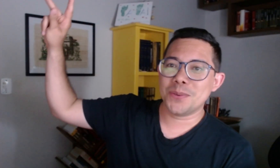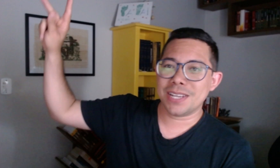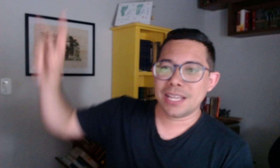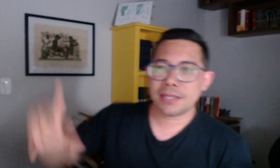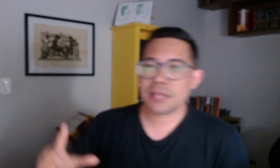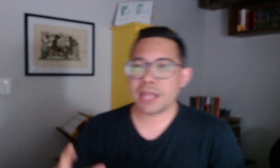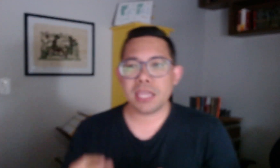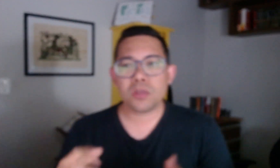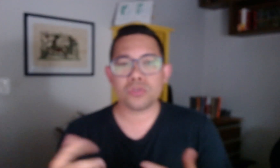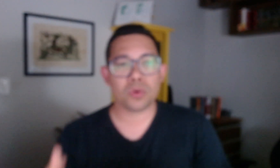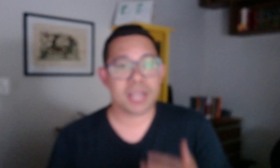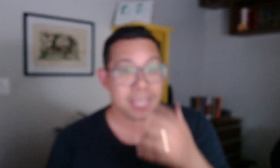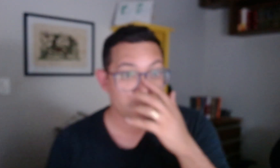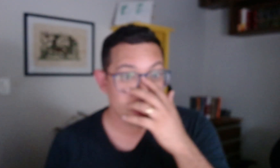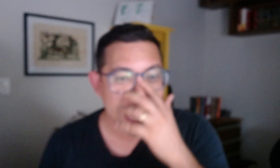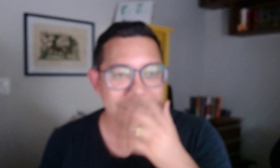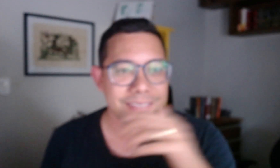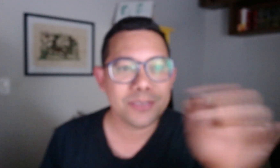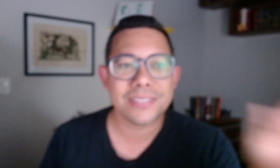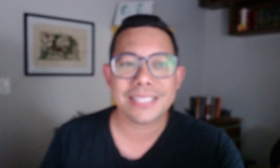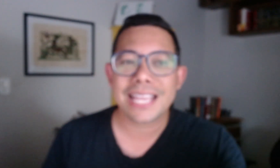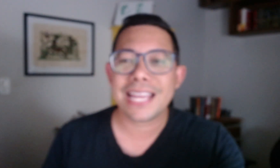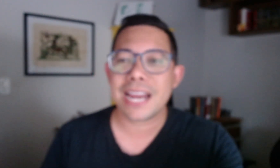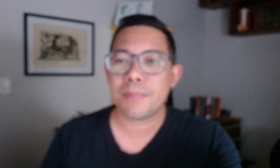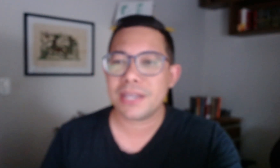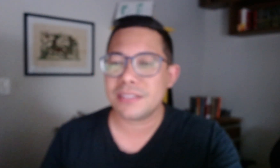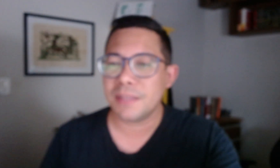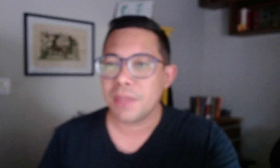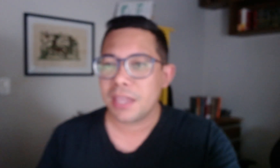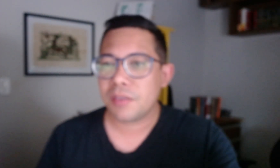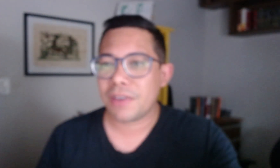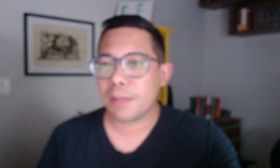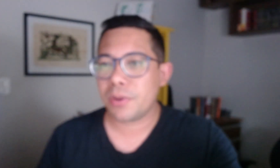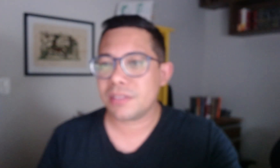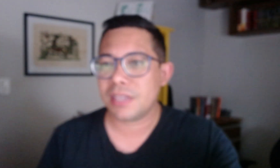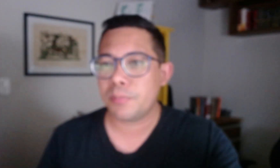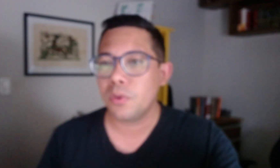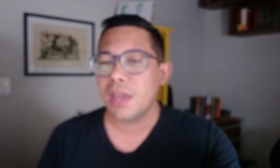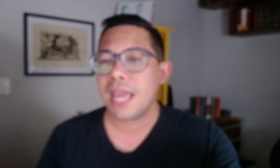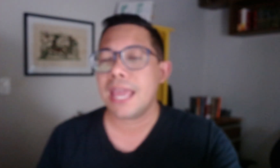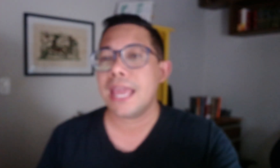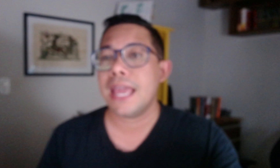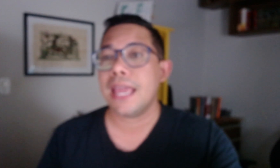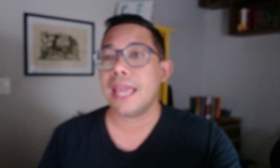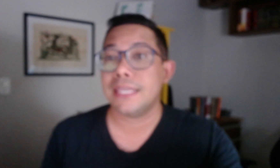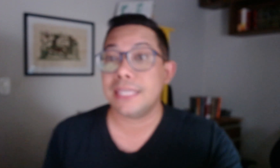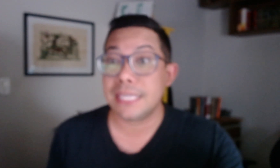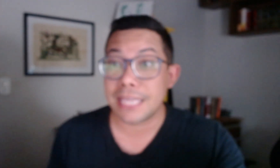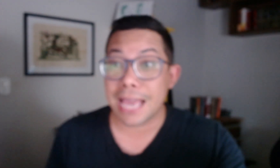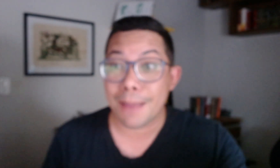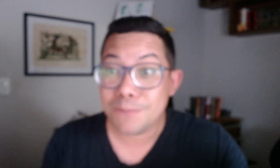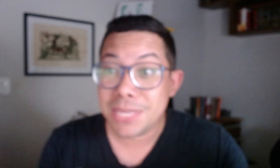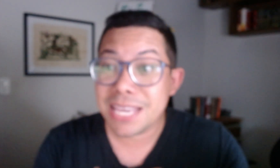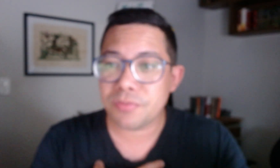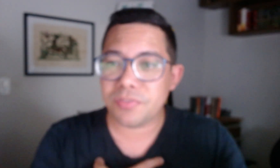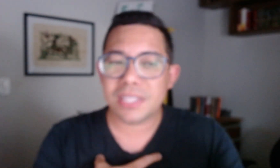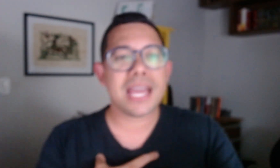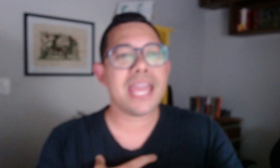Tem até hinos congregacionais, hinos até da harpa cristã, que fala, por exemplo, que a minha vida é